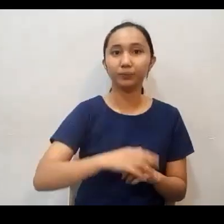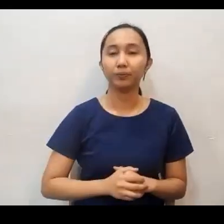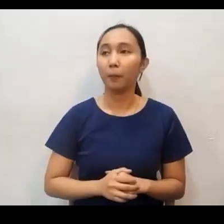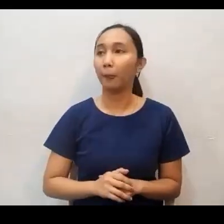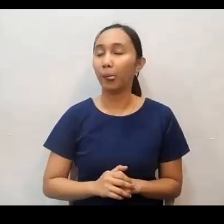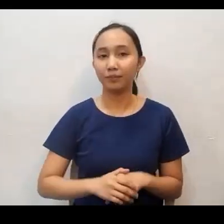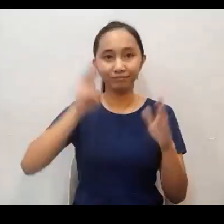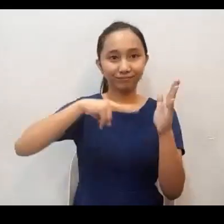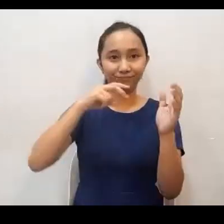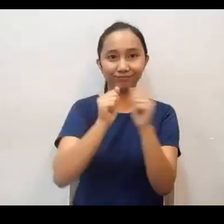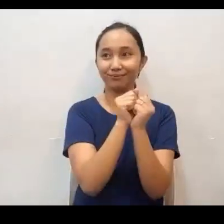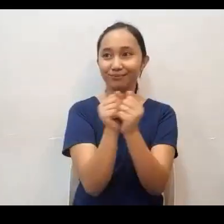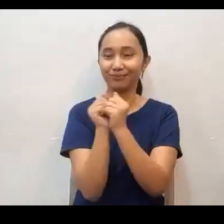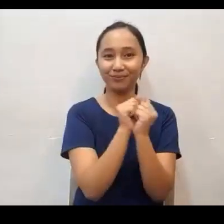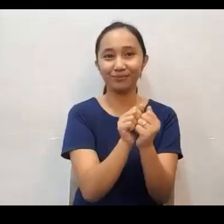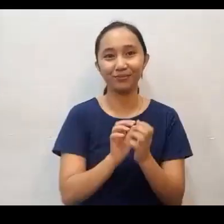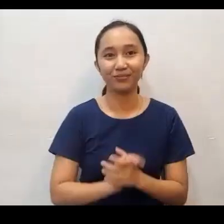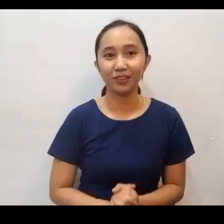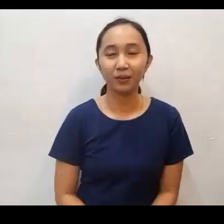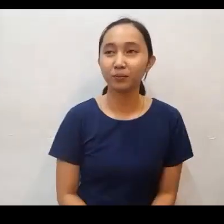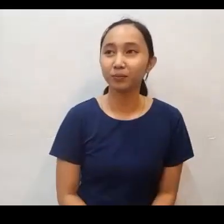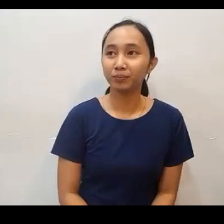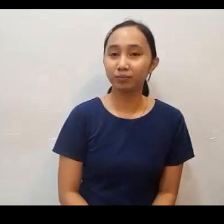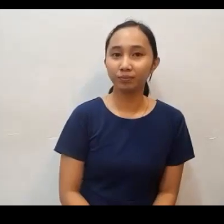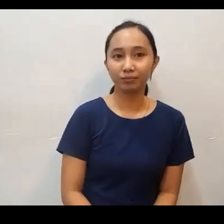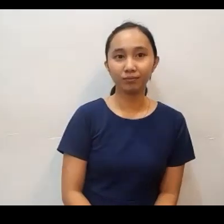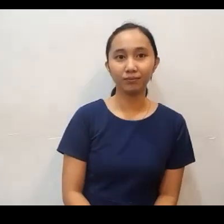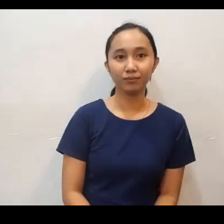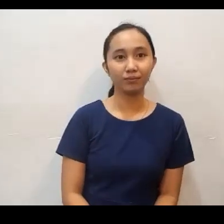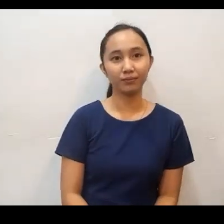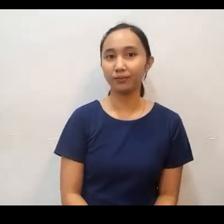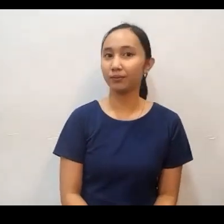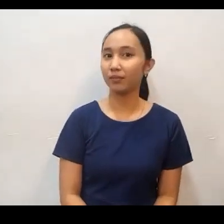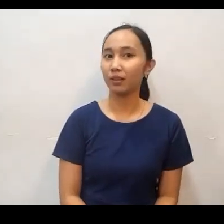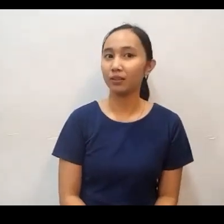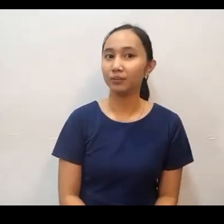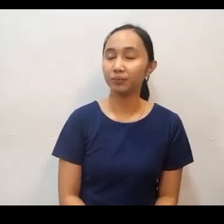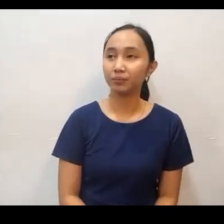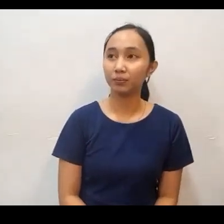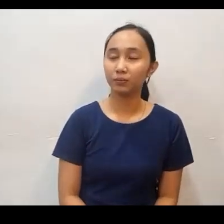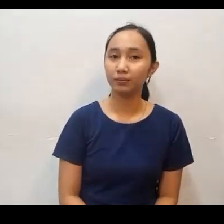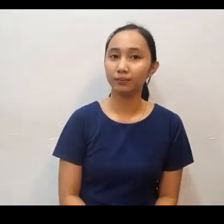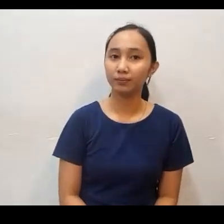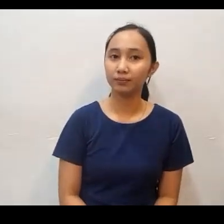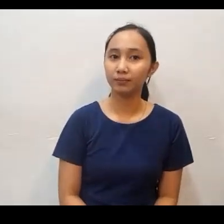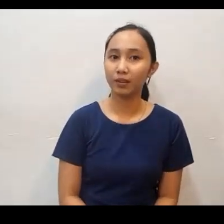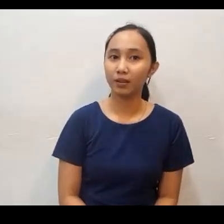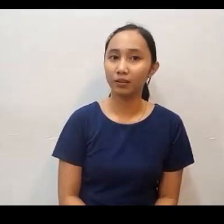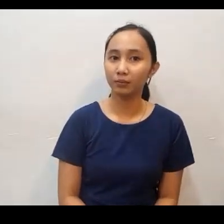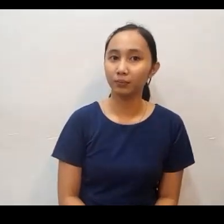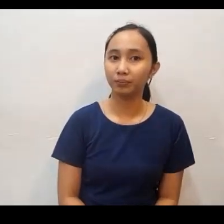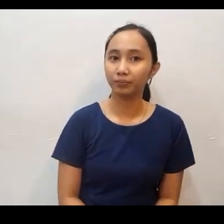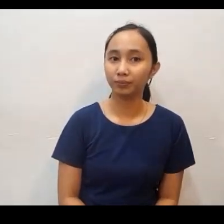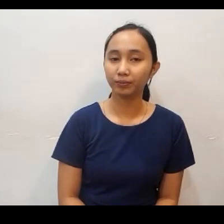basahin po natin ng sabay-sabay 3 2 1 kaya kung kayo man ay kumakain umiinom o ano man ang inyong ginagawa